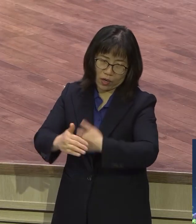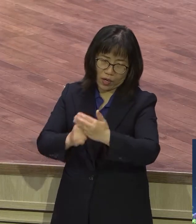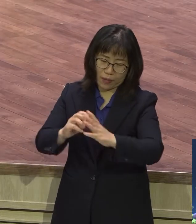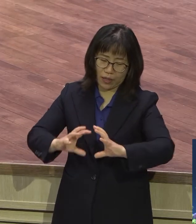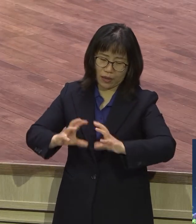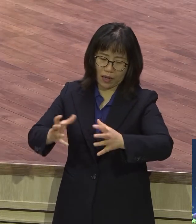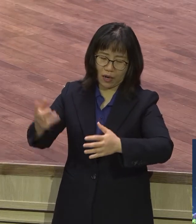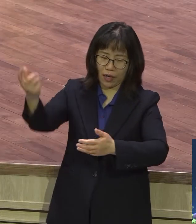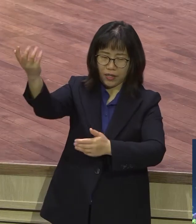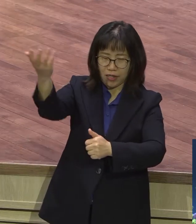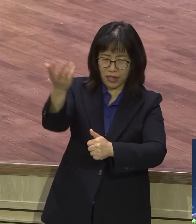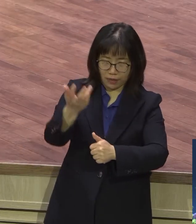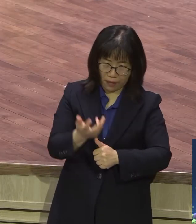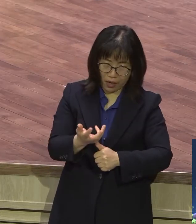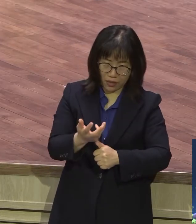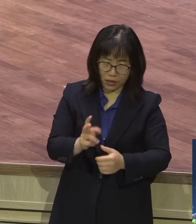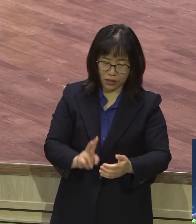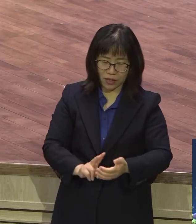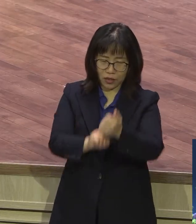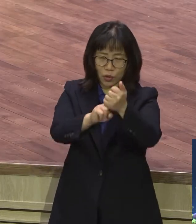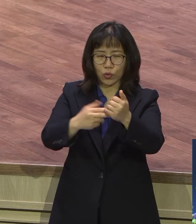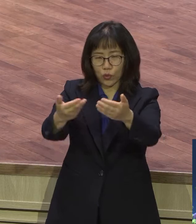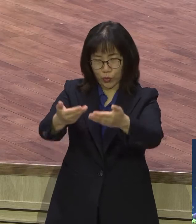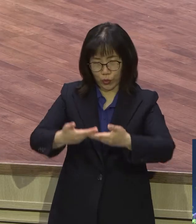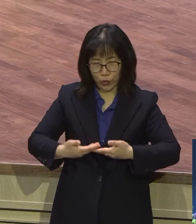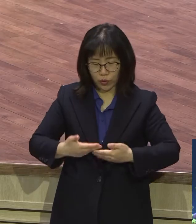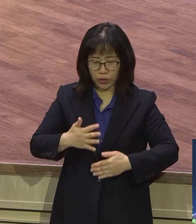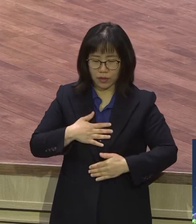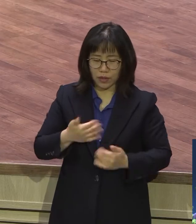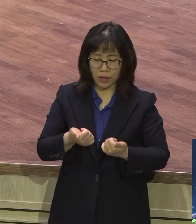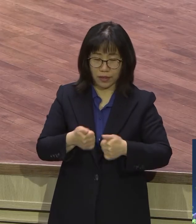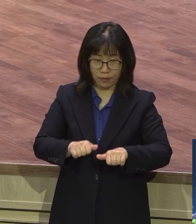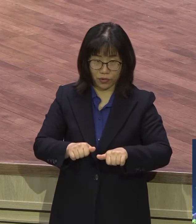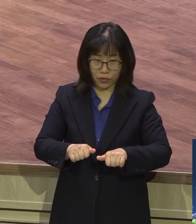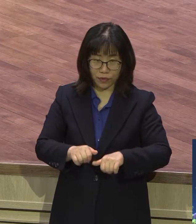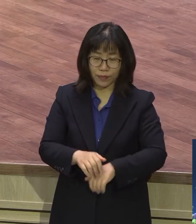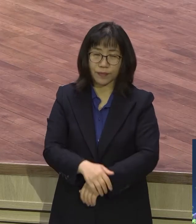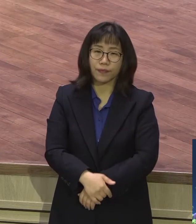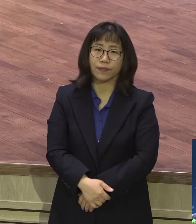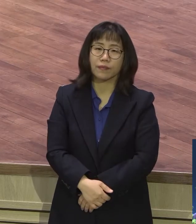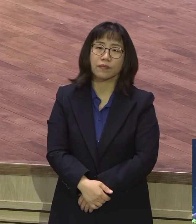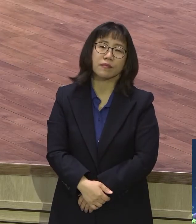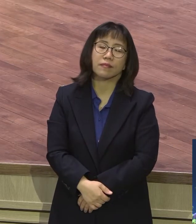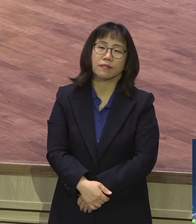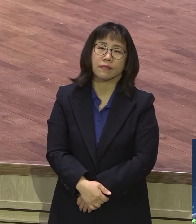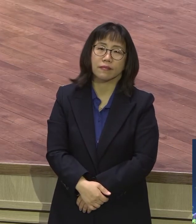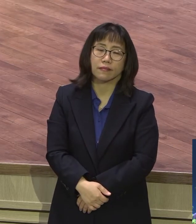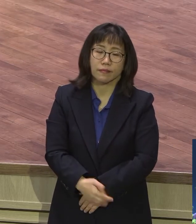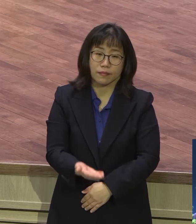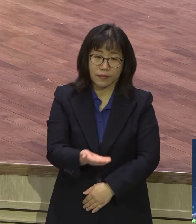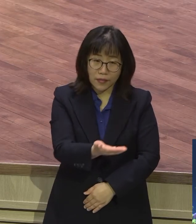기적이 일어나게 돼 있어요 여러분 그런 신분이에요 여러분은 빛의 사자예요